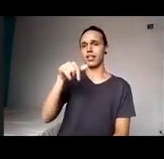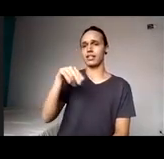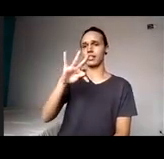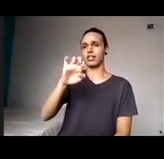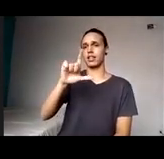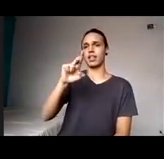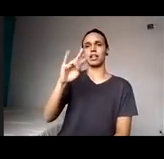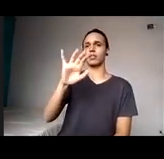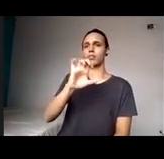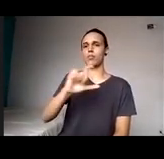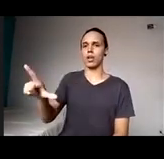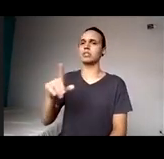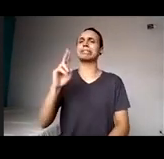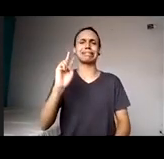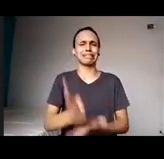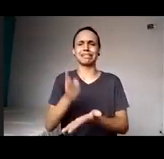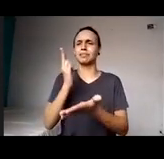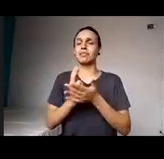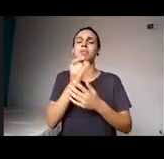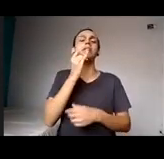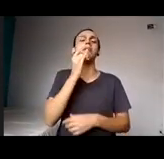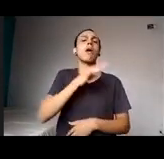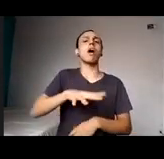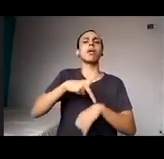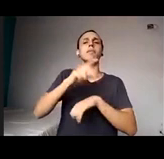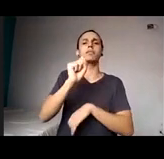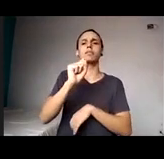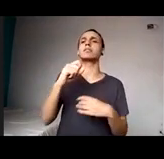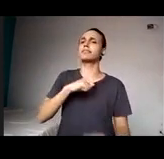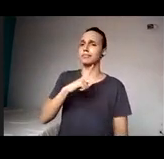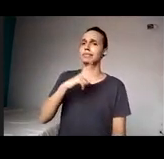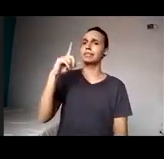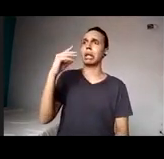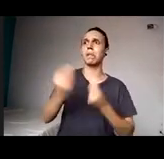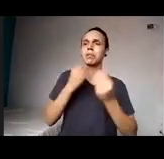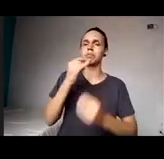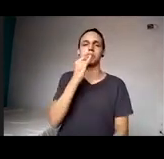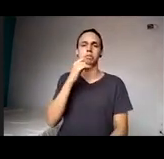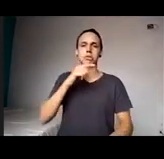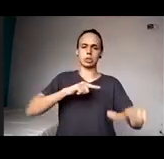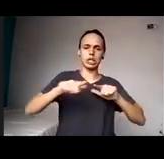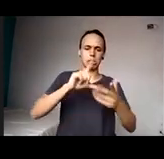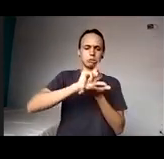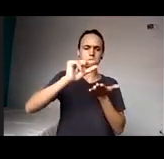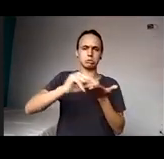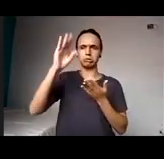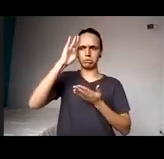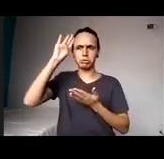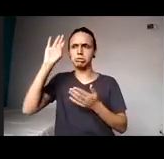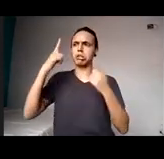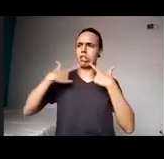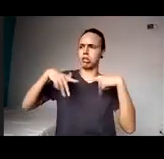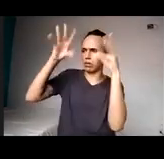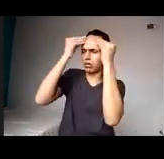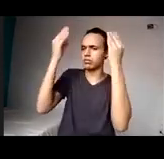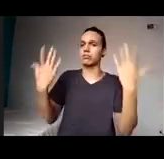assim, acho que no nível de pós-graduação, porque ainda tem muito a questão do trabalho acadêmico, como é que faz assim e a linguagem e assim, tudo isso